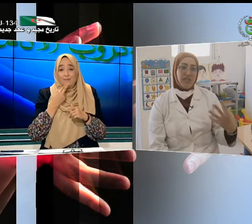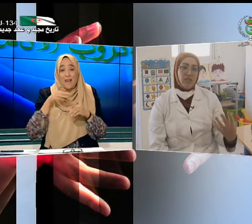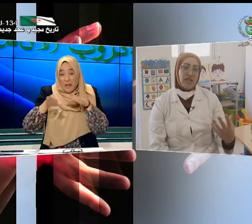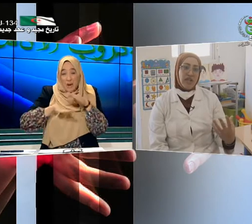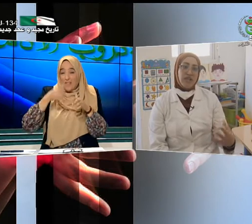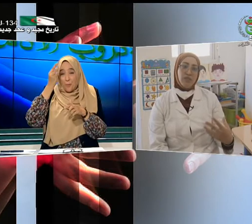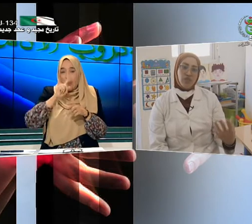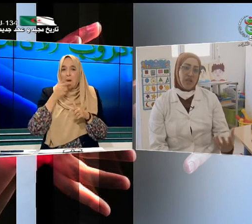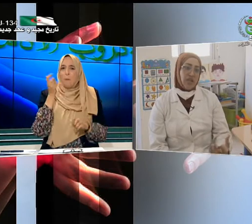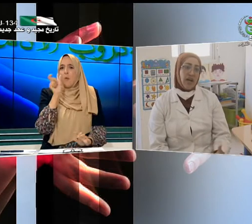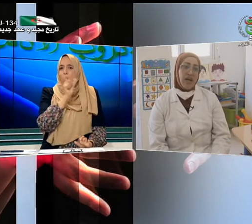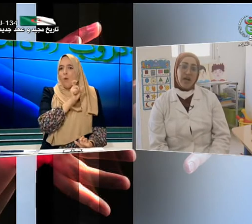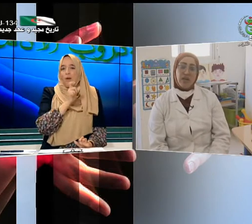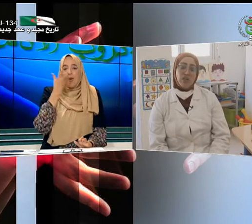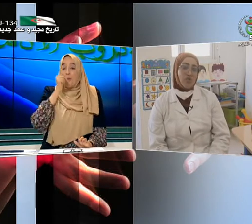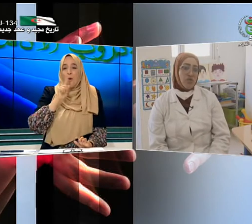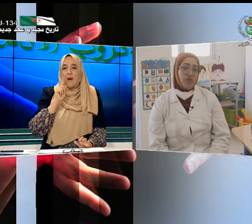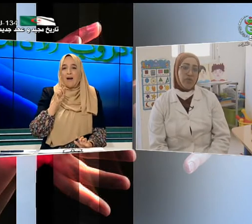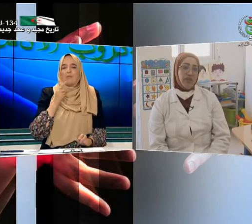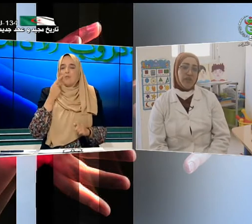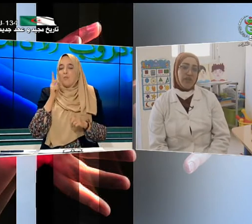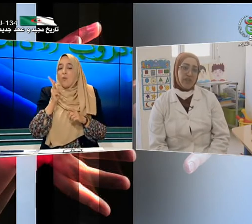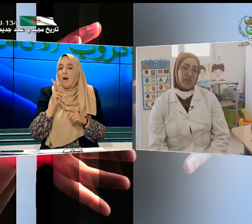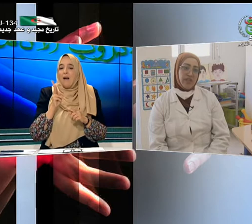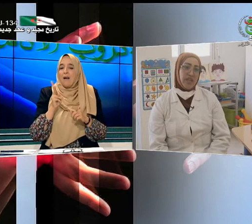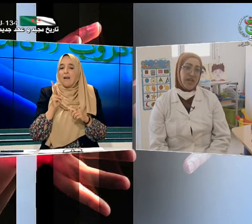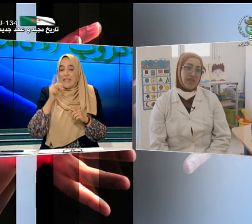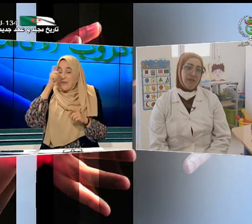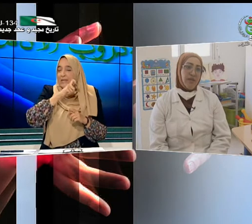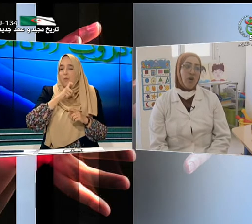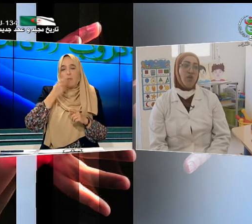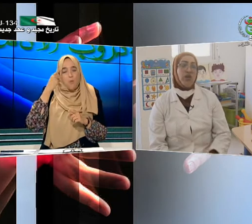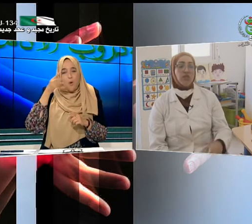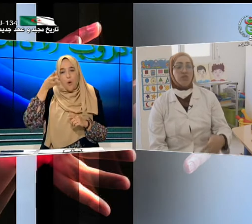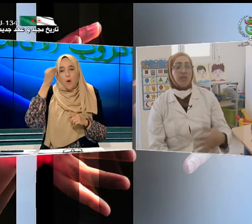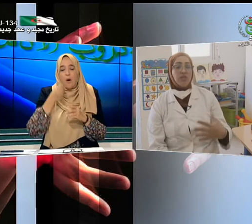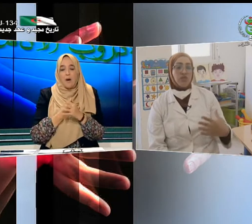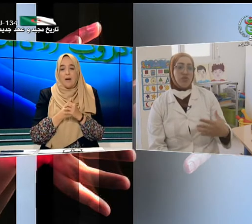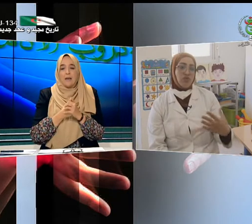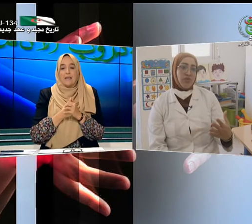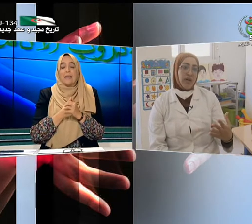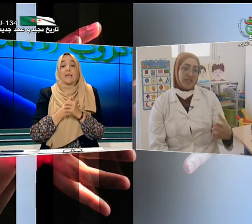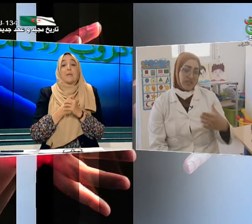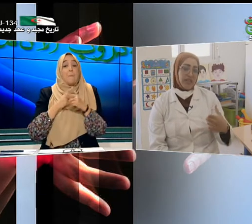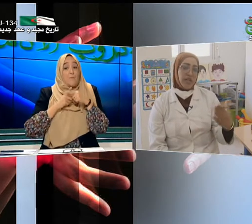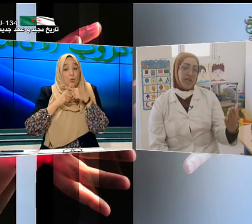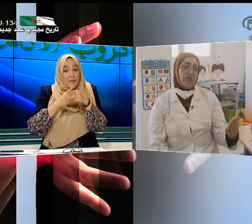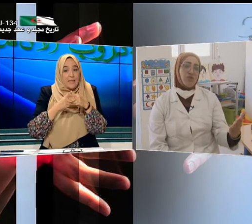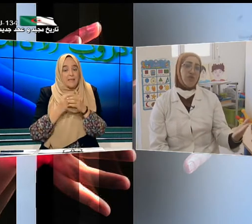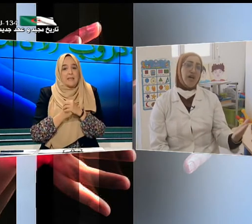المصطلحات المجردة ستكون صعوبة في الفهم الطفل الأصم وستكون عنده صعوبة يترتب عليها صعوبة